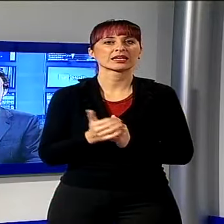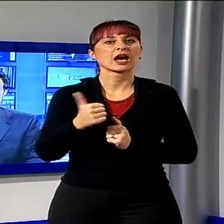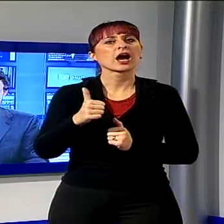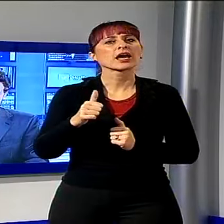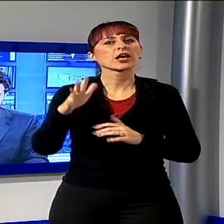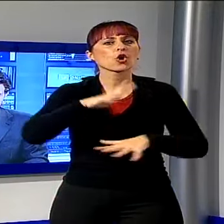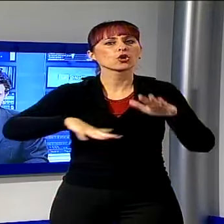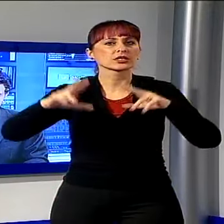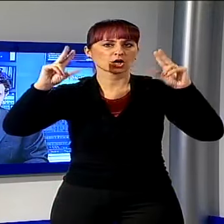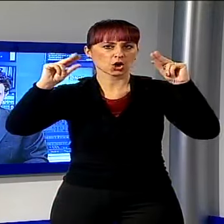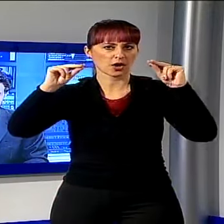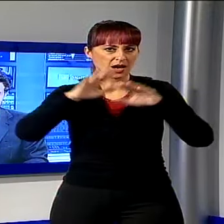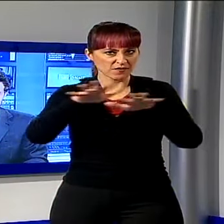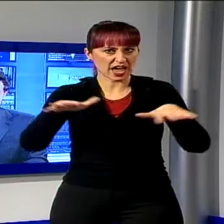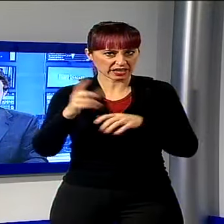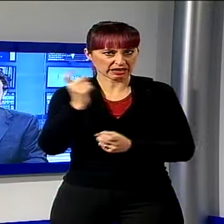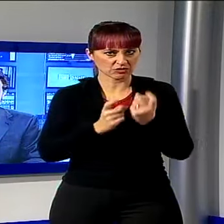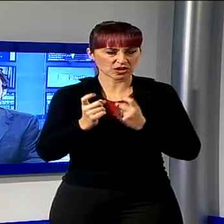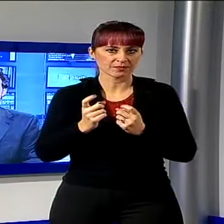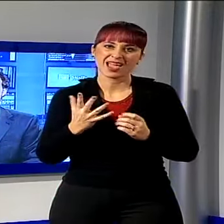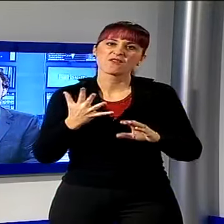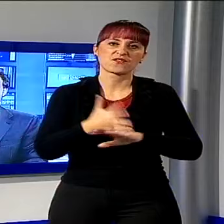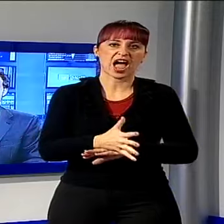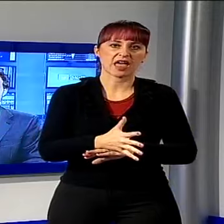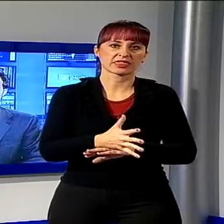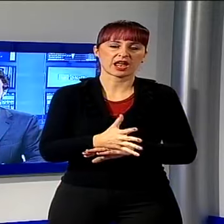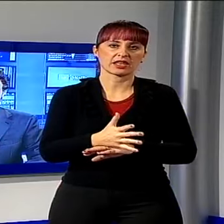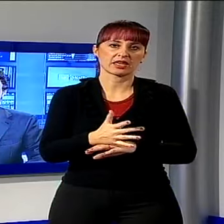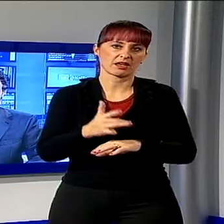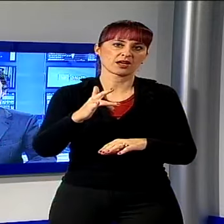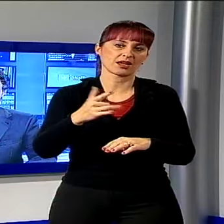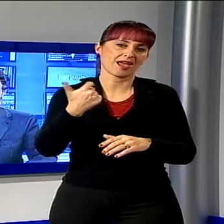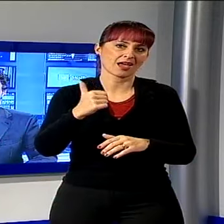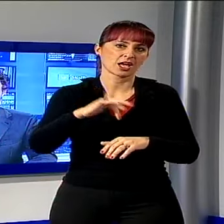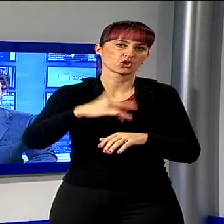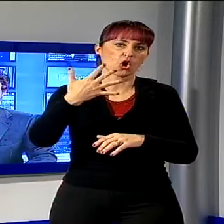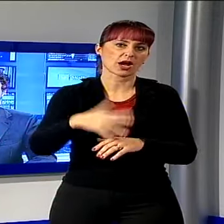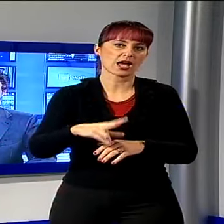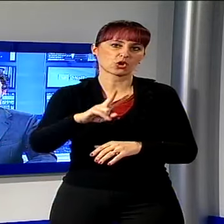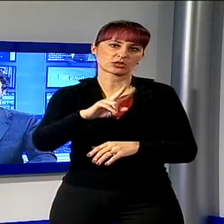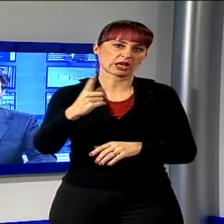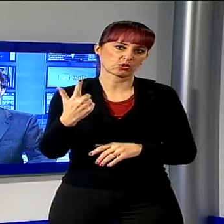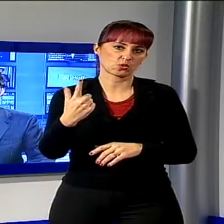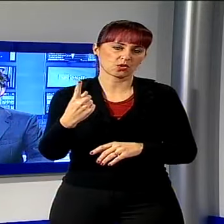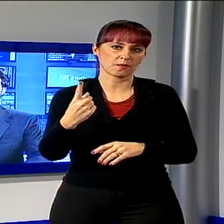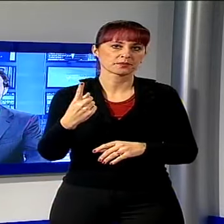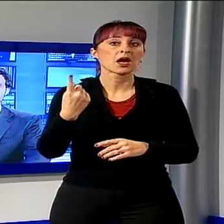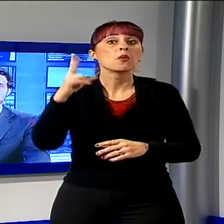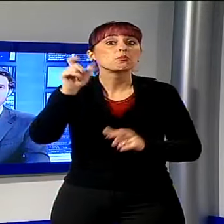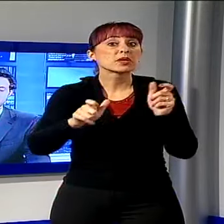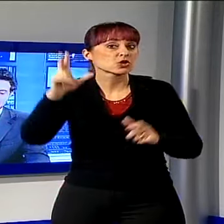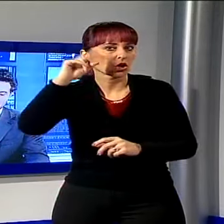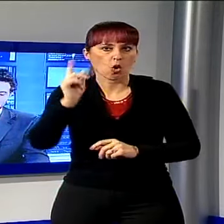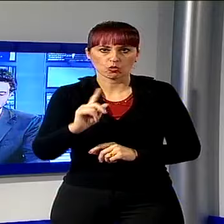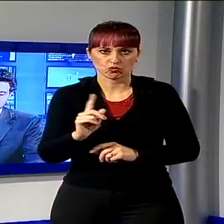cronaca che arriva da Viareggio, vandali in azione anche per l'ultimo giorno dell'anno. I gnoti, e possiamo